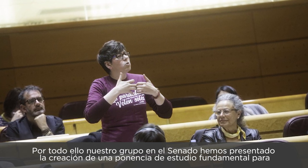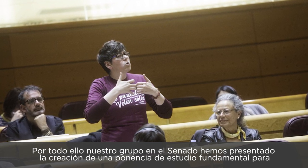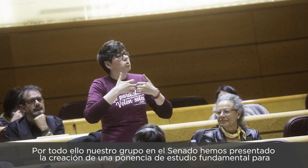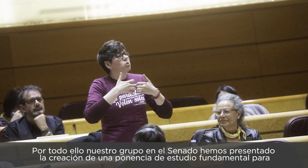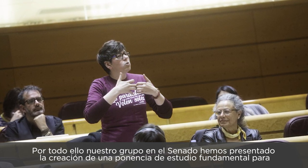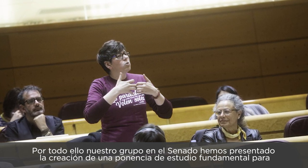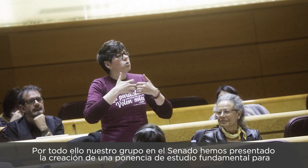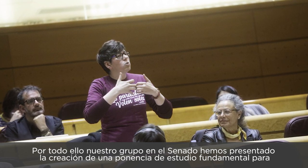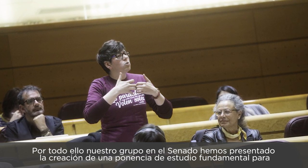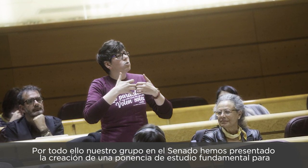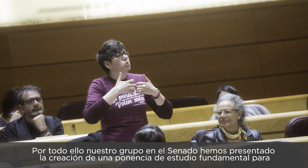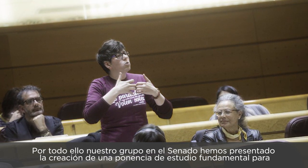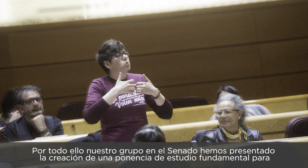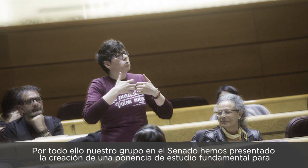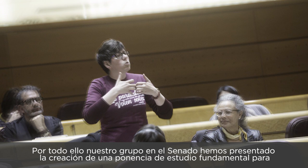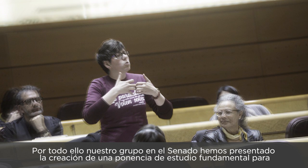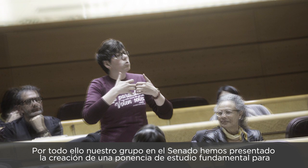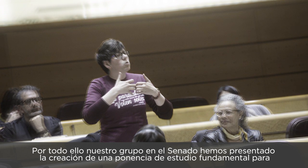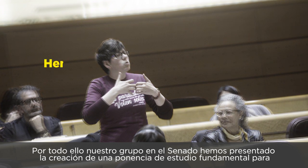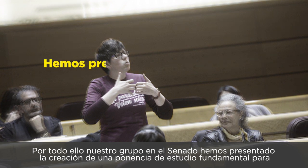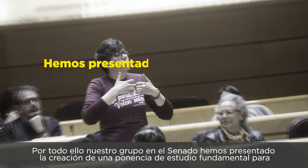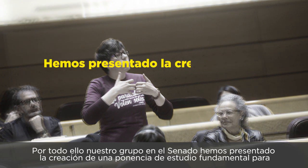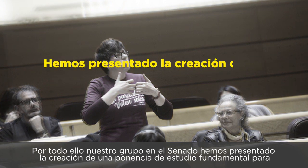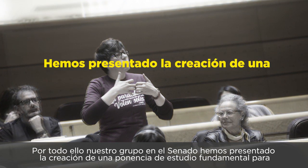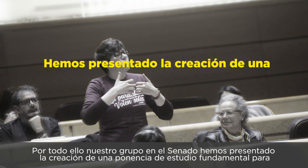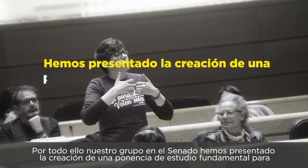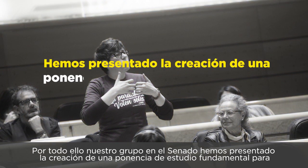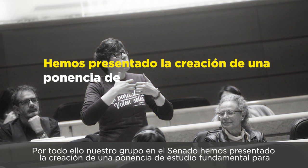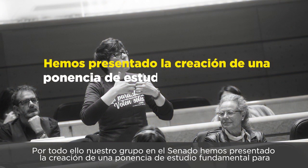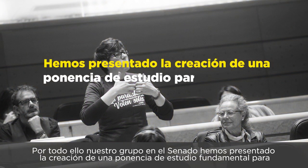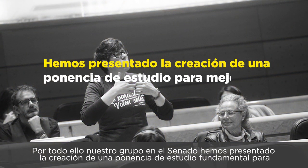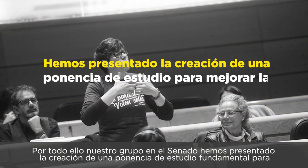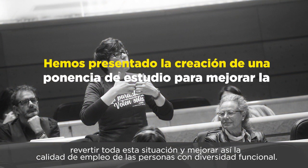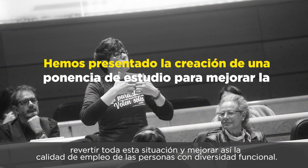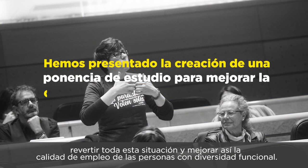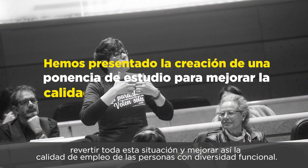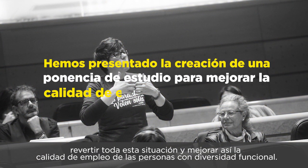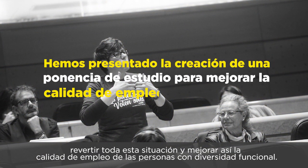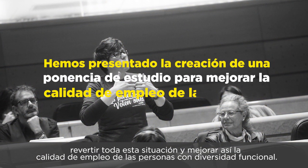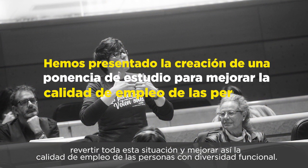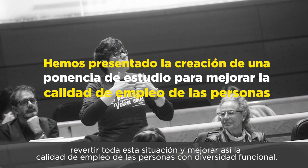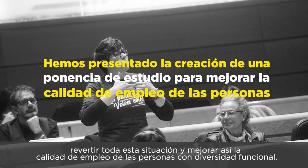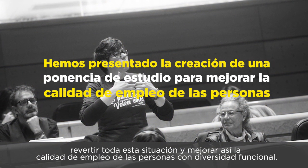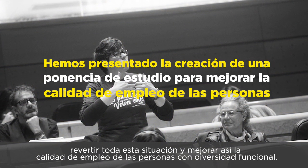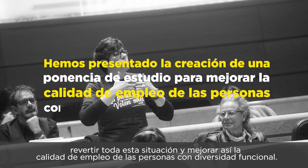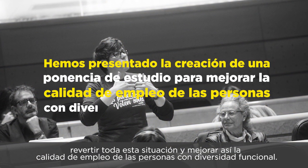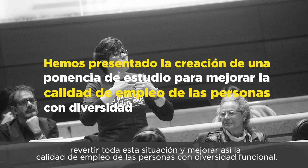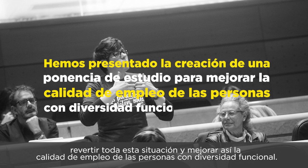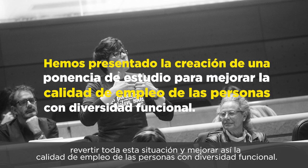presentado la creación de una ponencia de estudio fundamental para revertir toda esta situación y